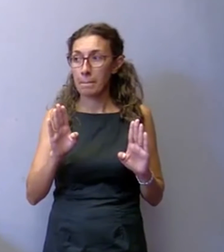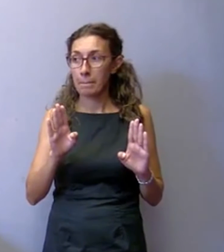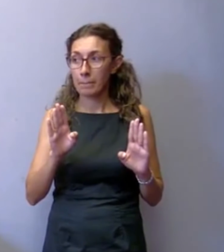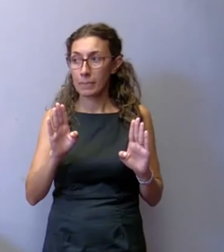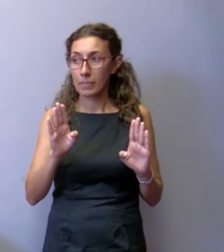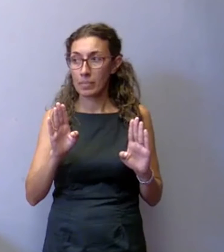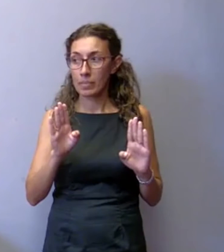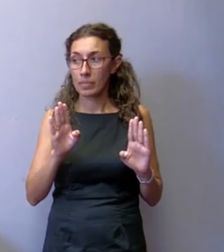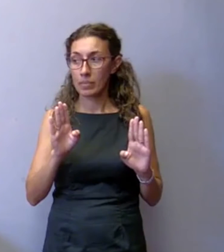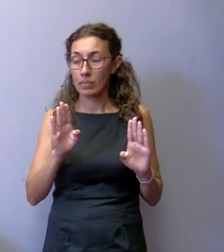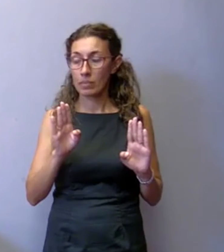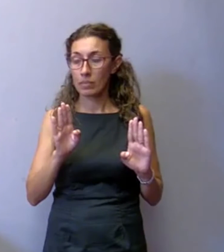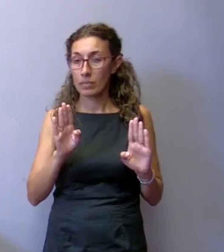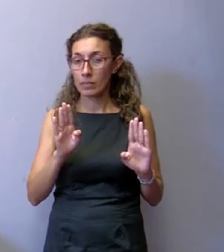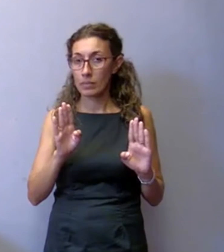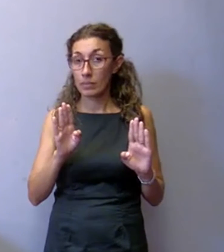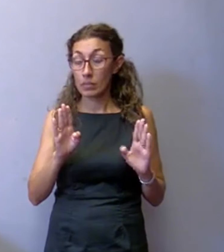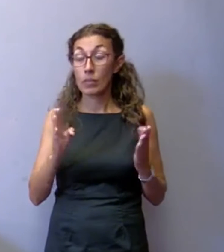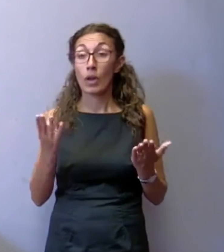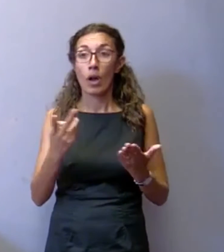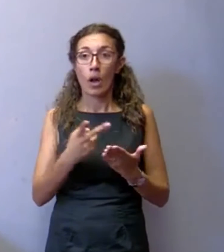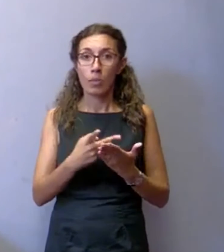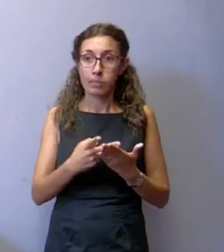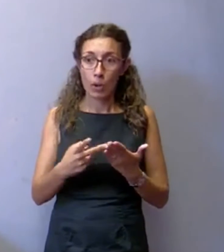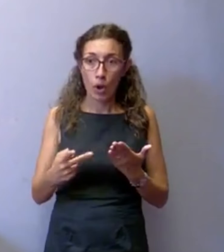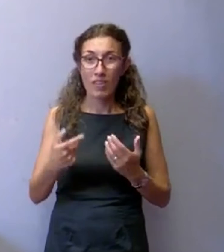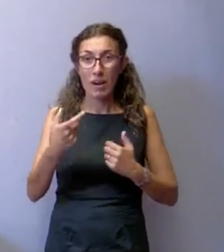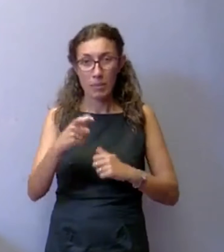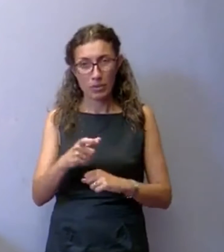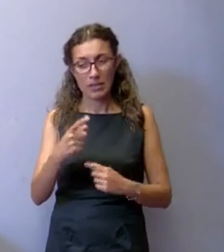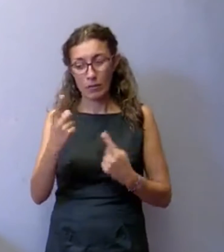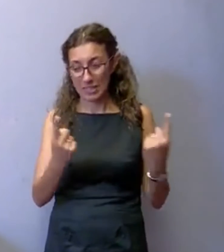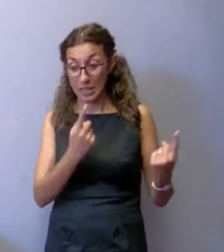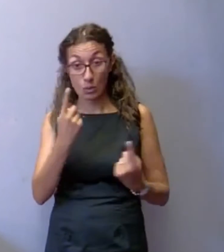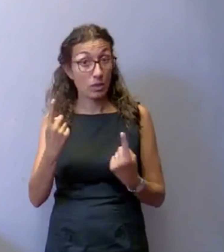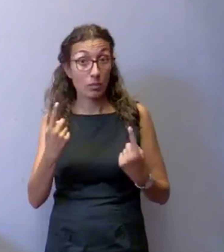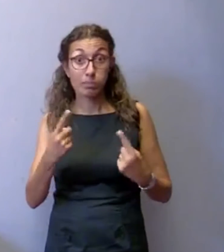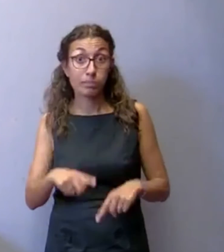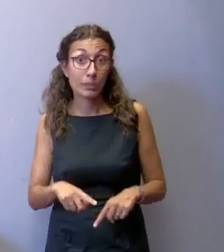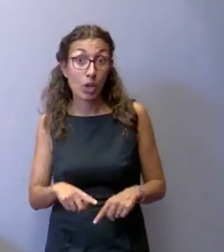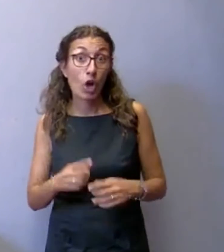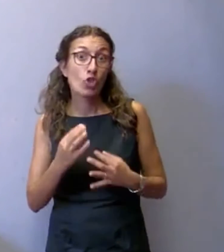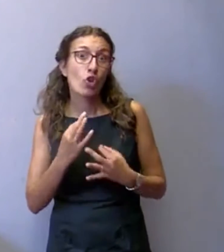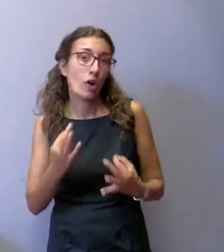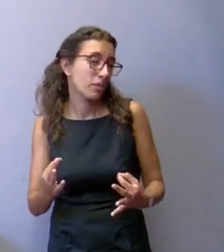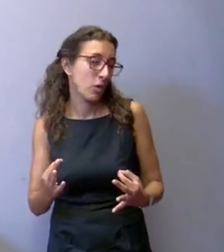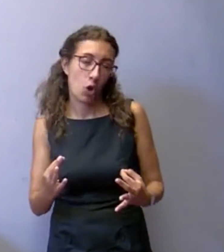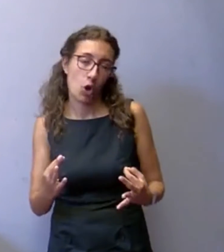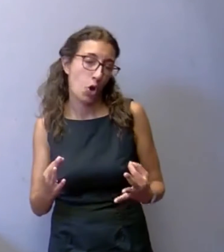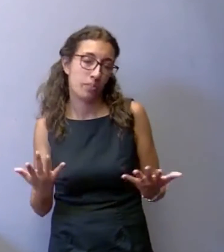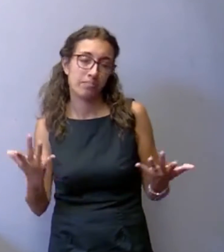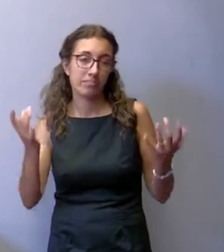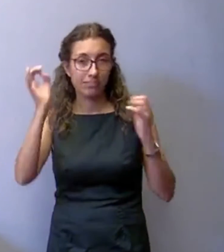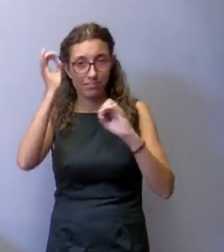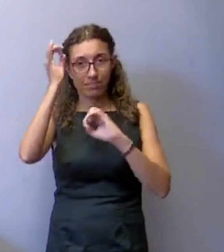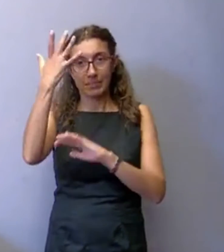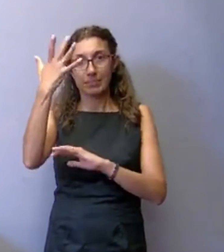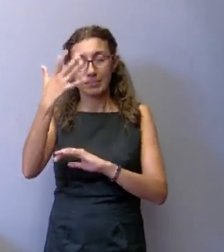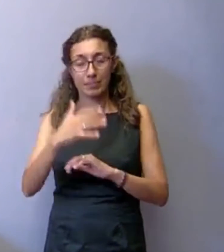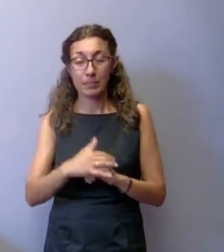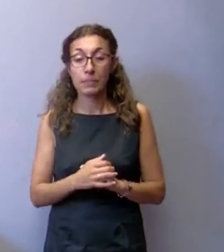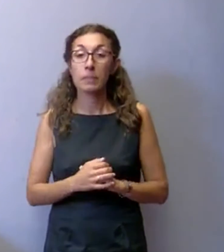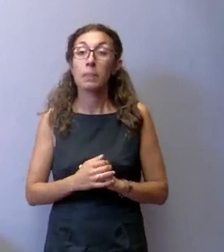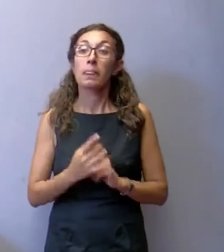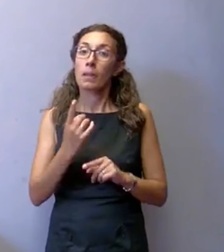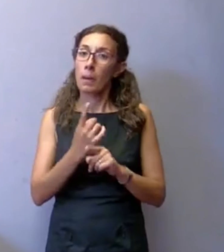per quanto possibile e considerato che quella non è una situazione normale è una situazione assolutamente anormale si possa